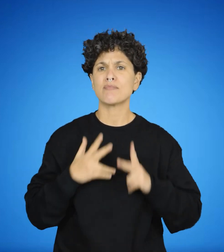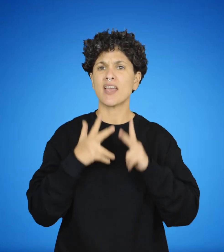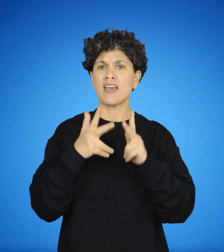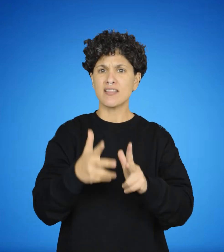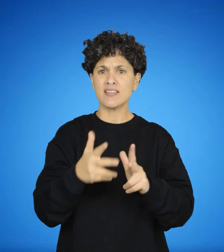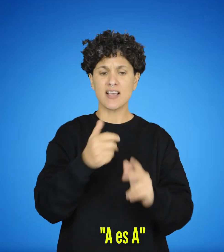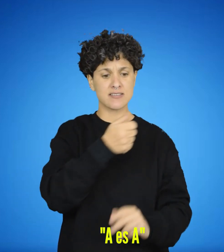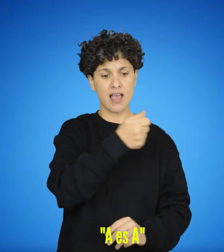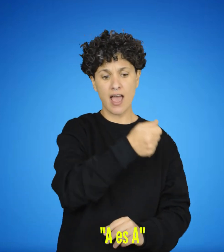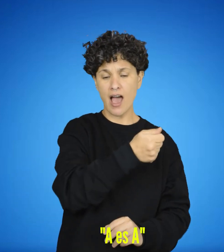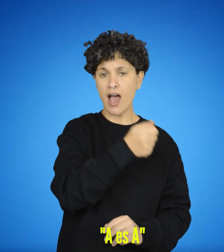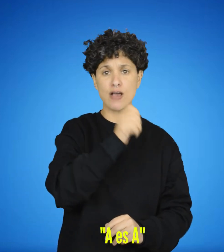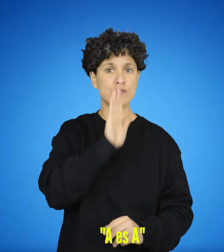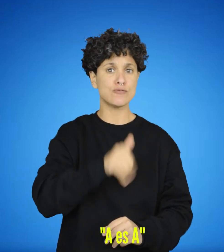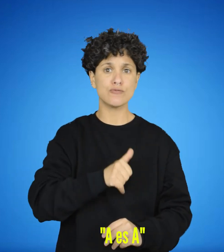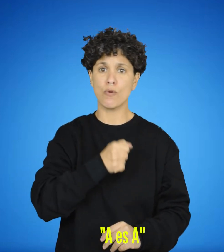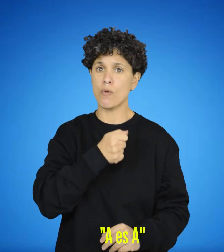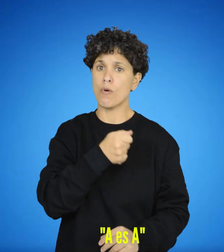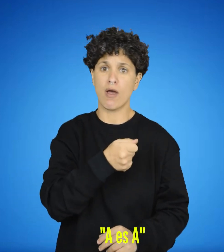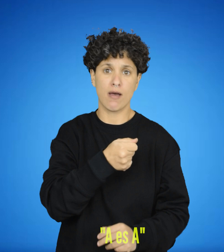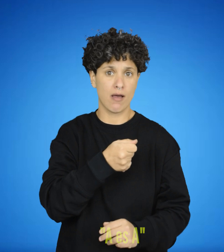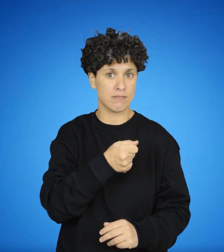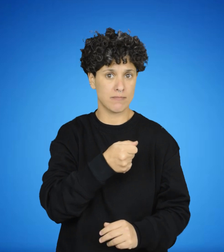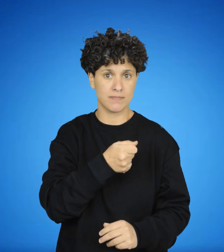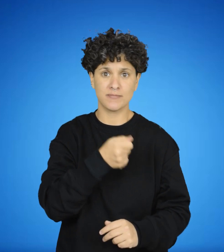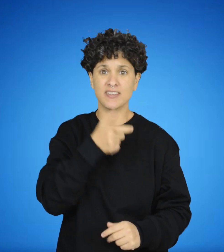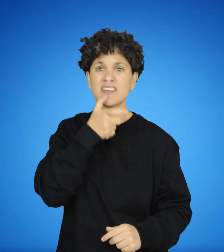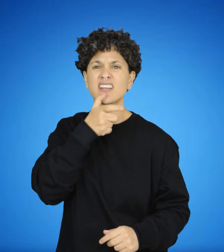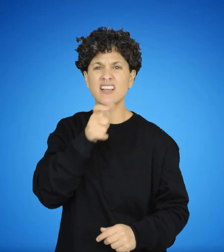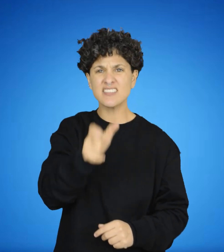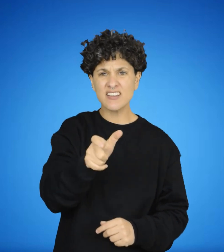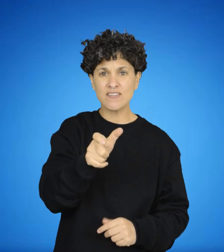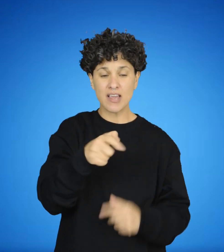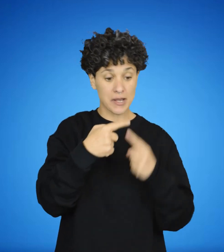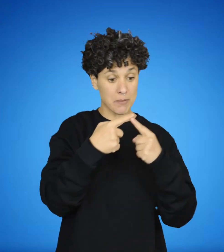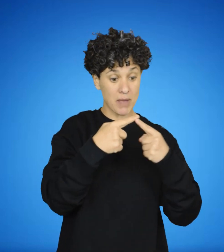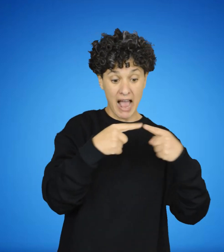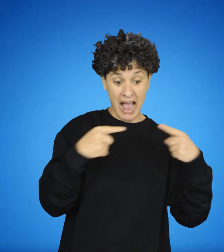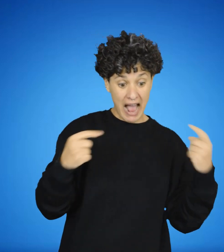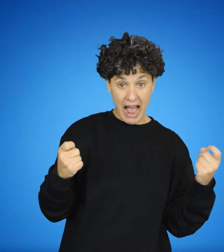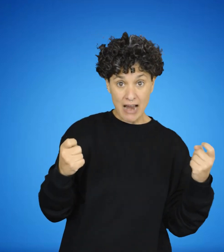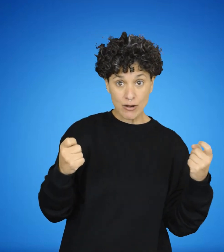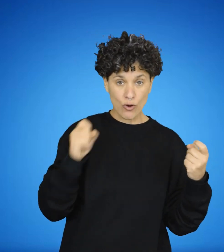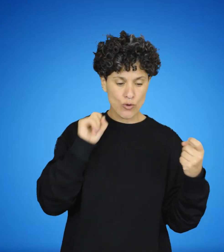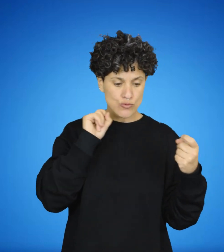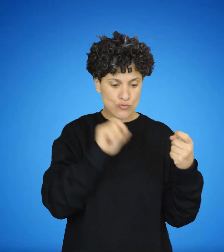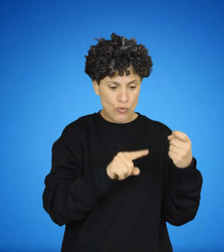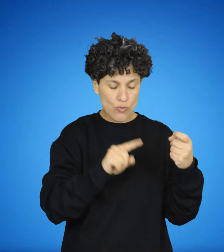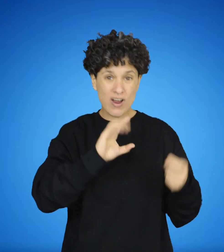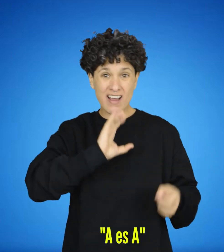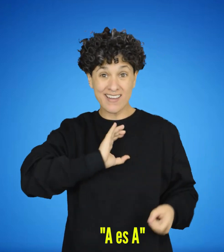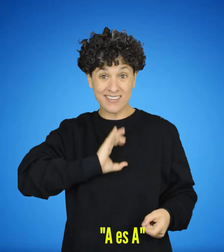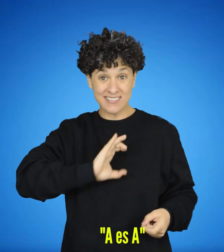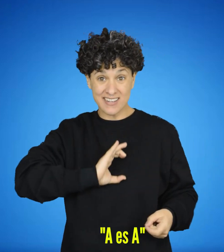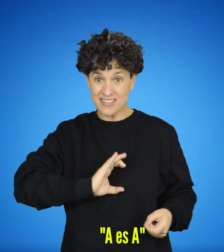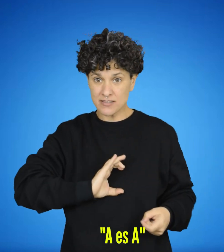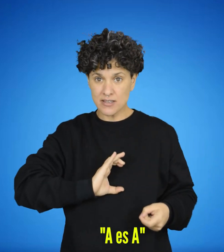Este principio establece que todo objeto es idéntico a sí mismo y se simboliza de esta manera. A.